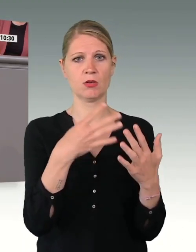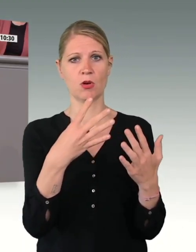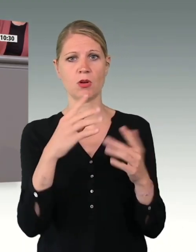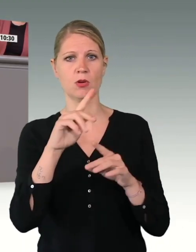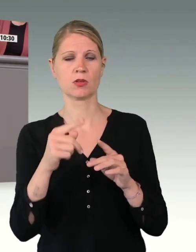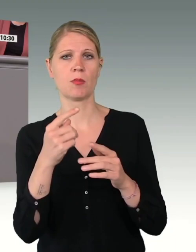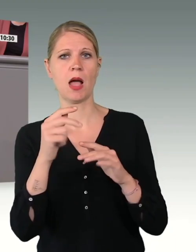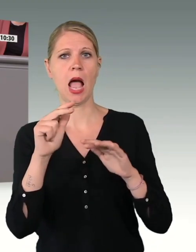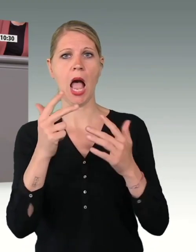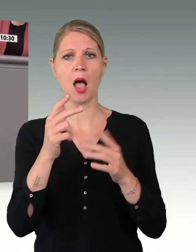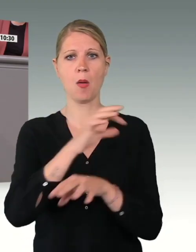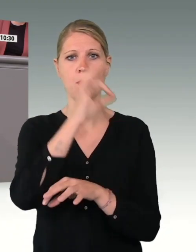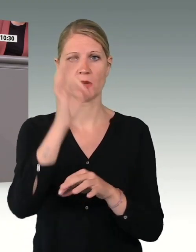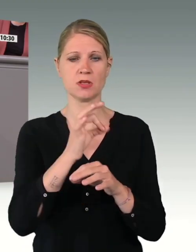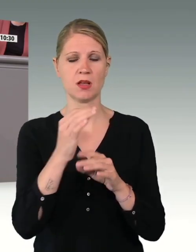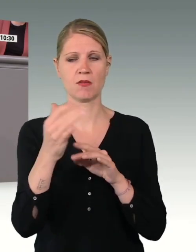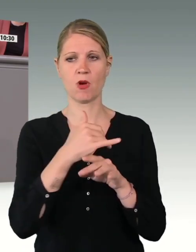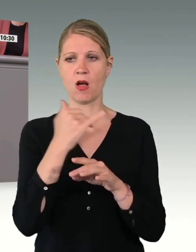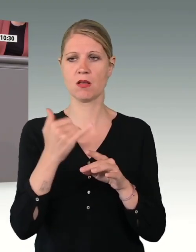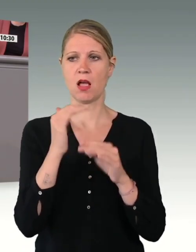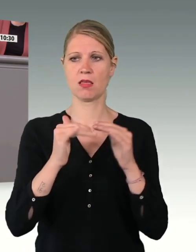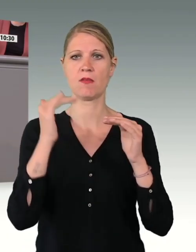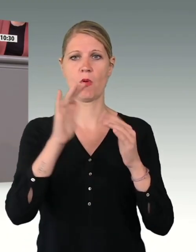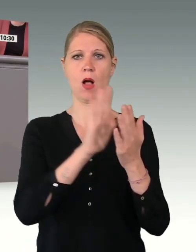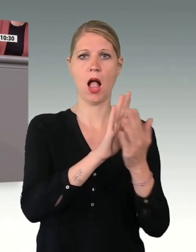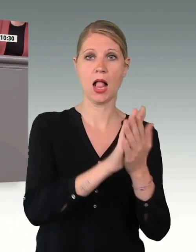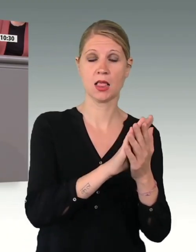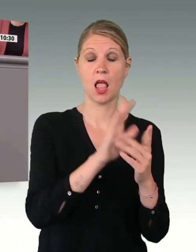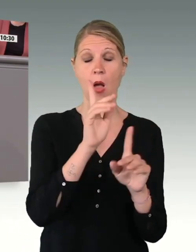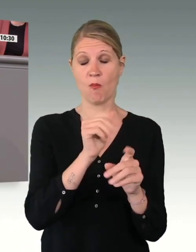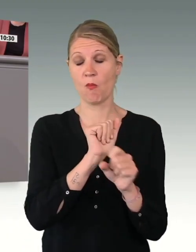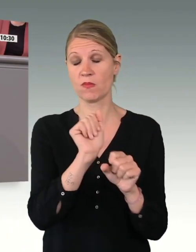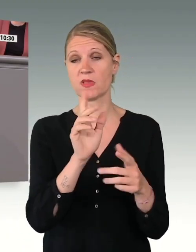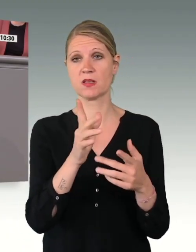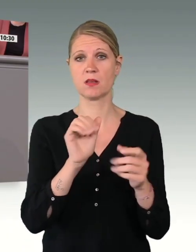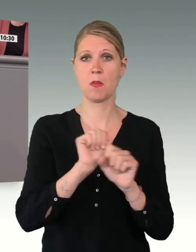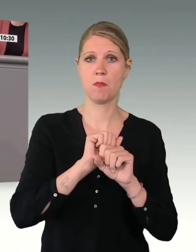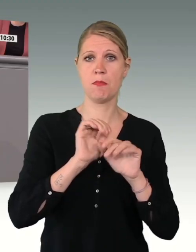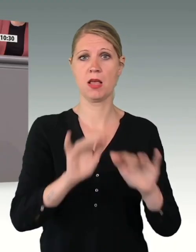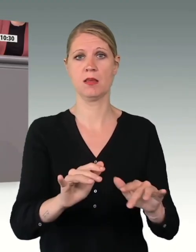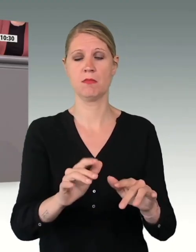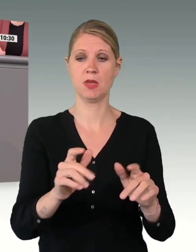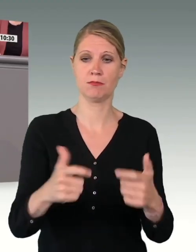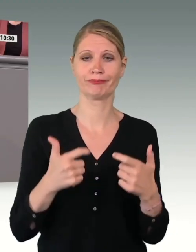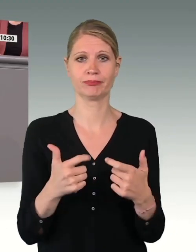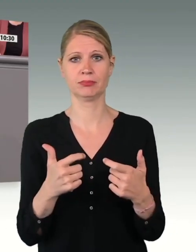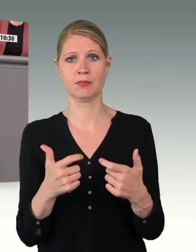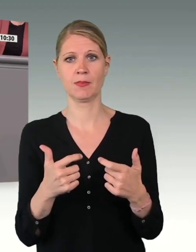des Vorjahresniveaus zu halten und die Neubewerberzahlen im Vergleich zum Vorjahr weiter zu steigern.